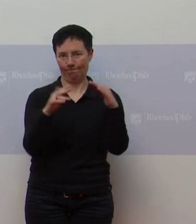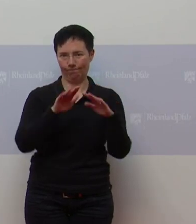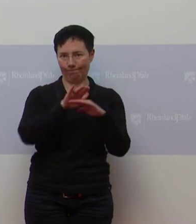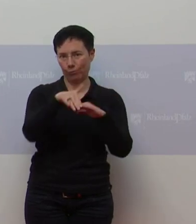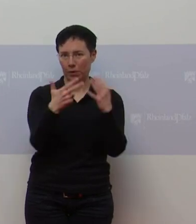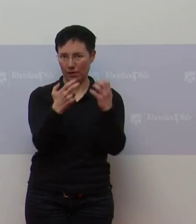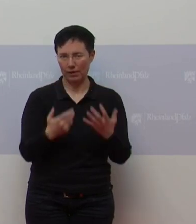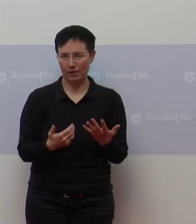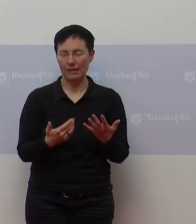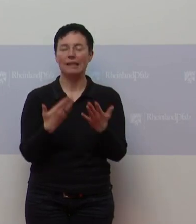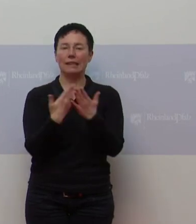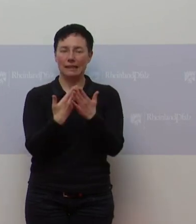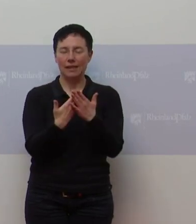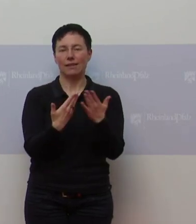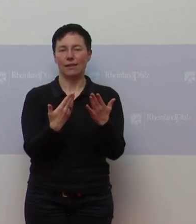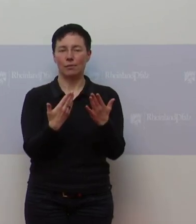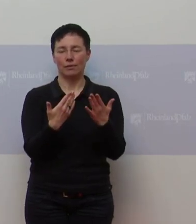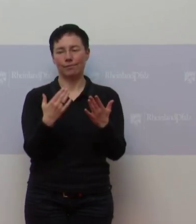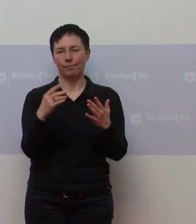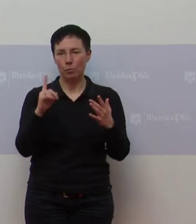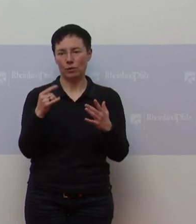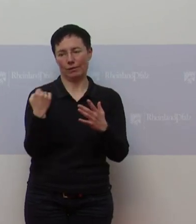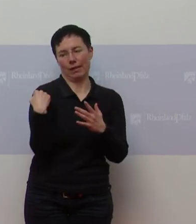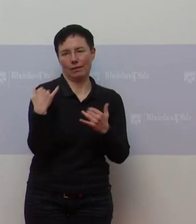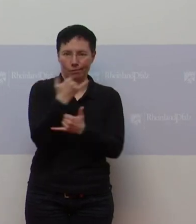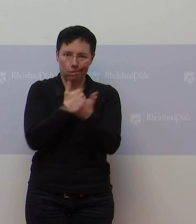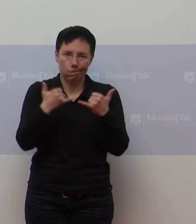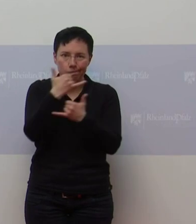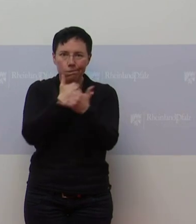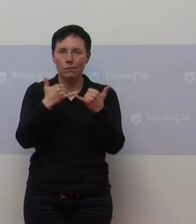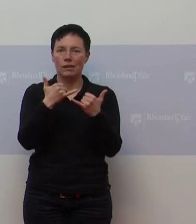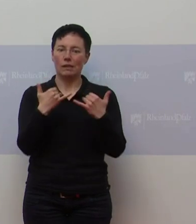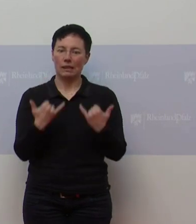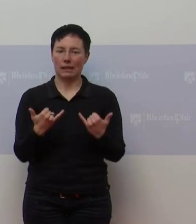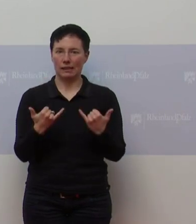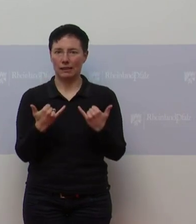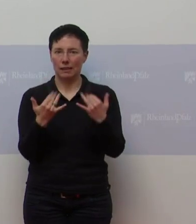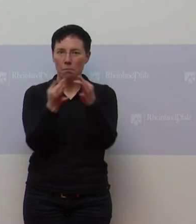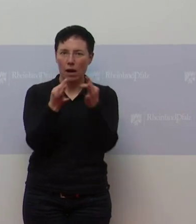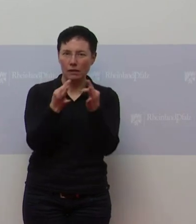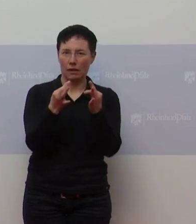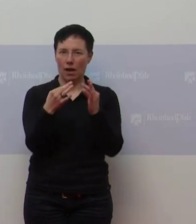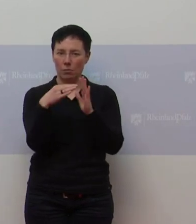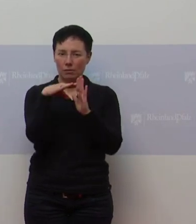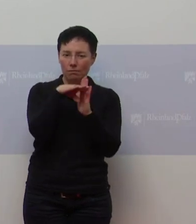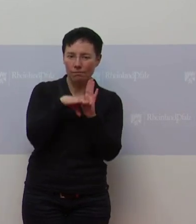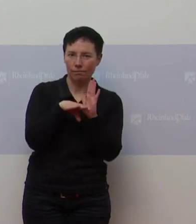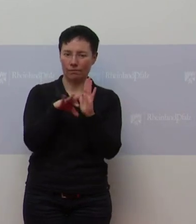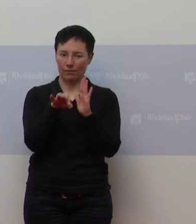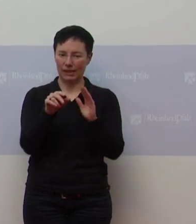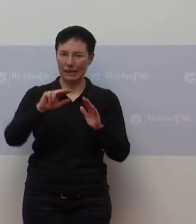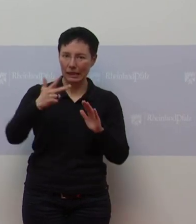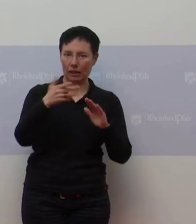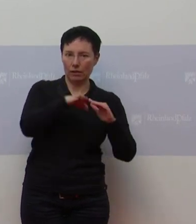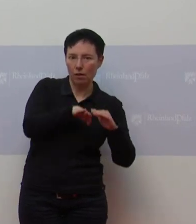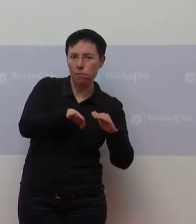gestern wieder damit befassen. Leider, was sind die Maßnahmen, um diese dritte Welle einzubremsen, um tatsächlich auch